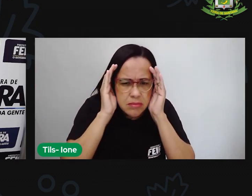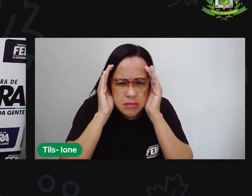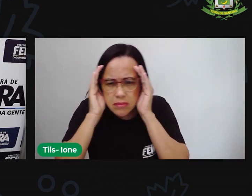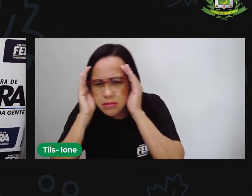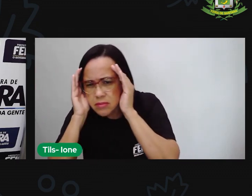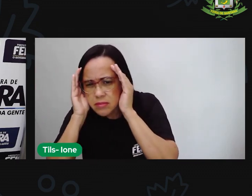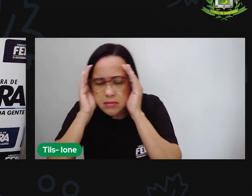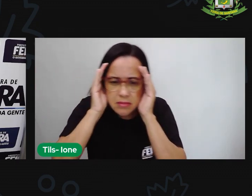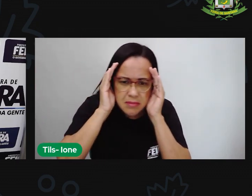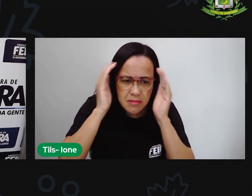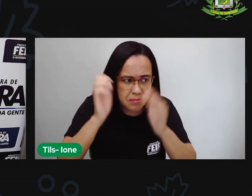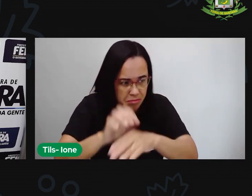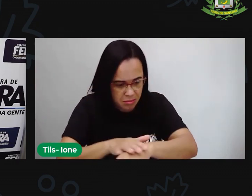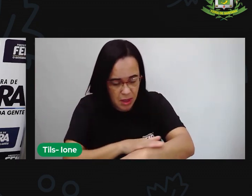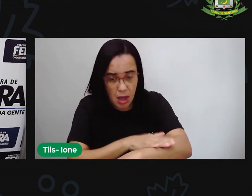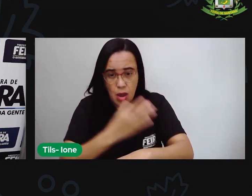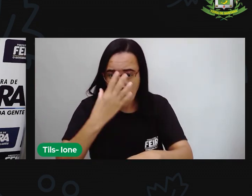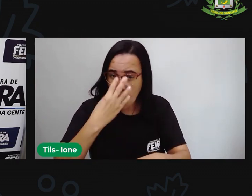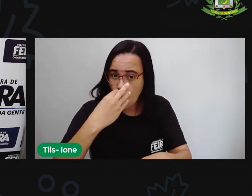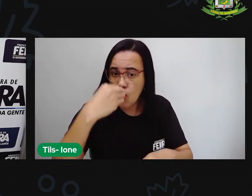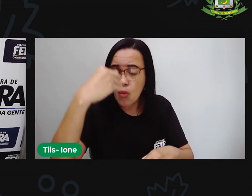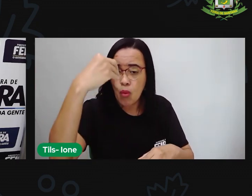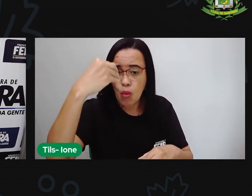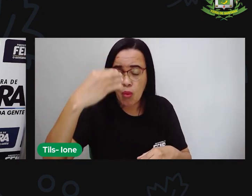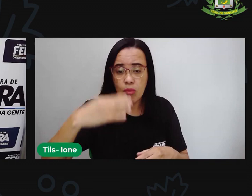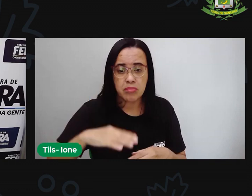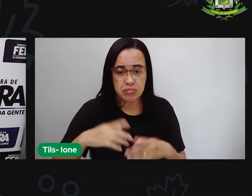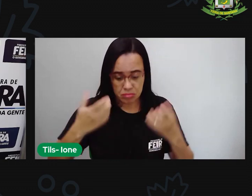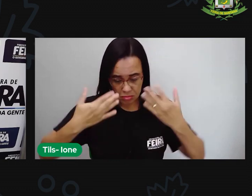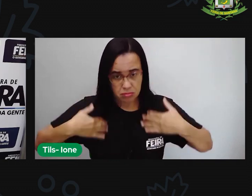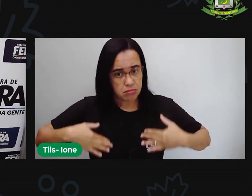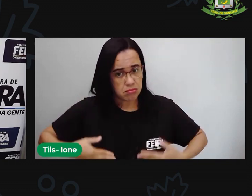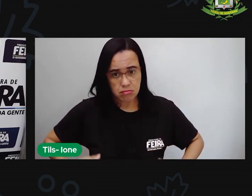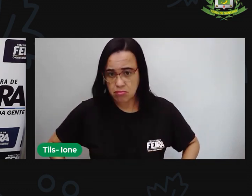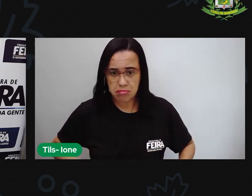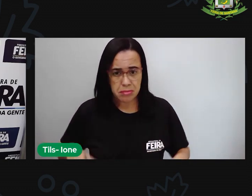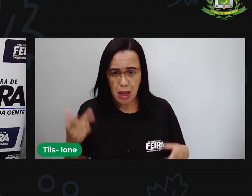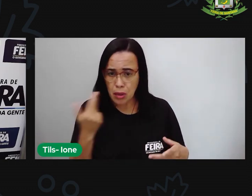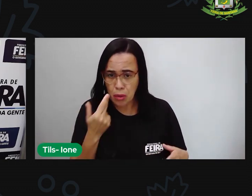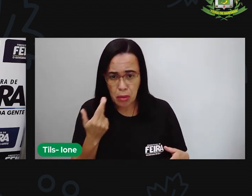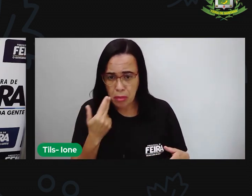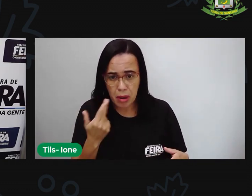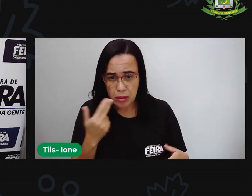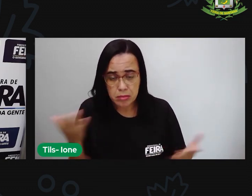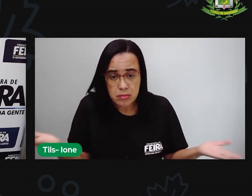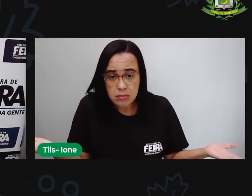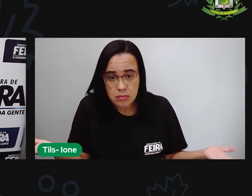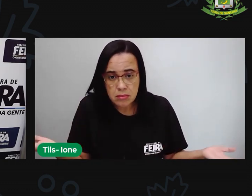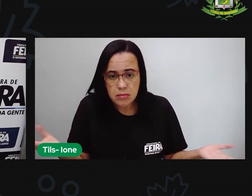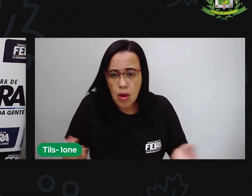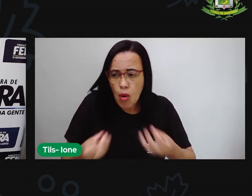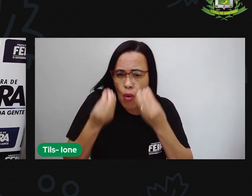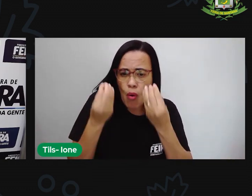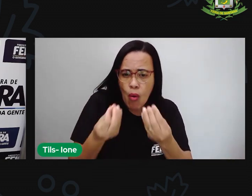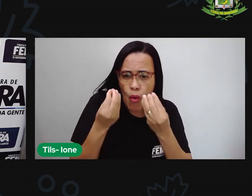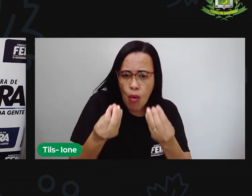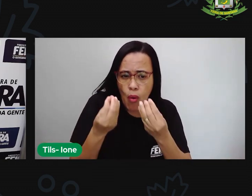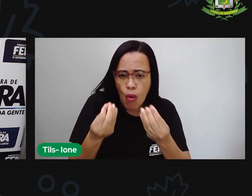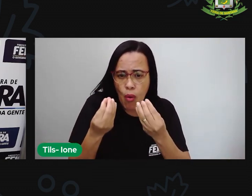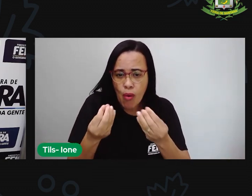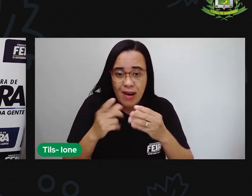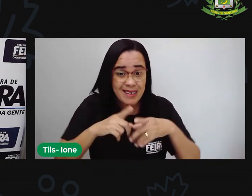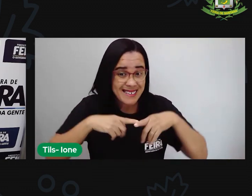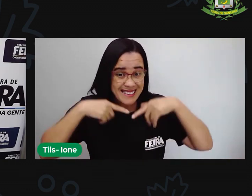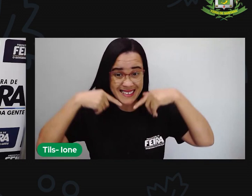tinha pelo e focinho de lobo, mas o resto não parecia um lobo. Como poderia ser? com aquele